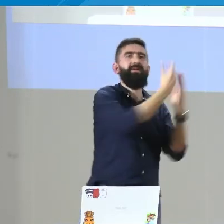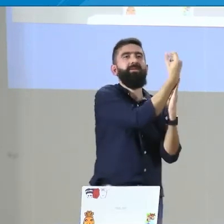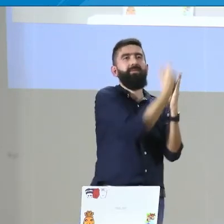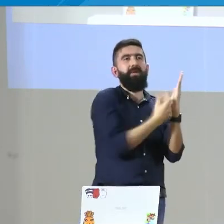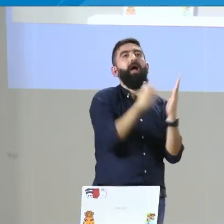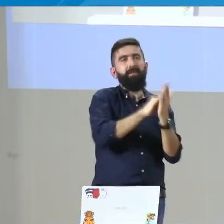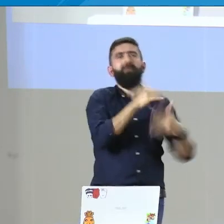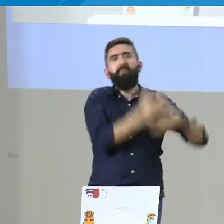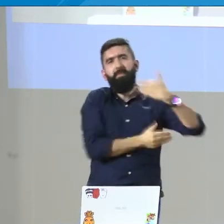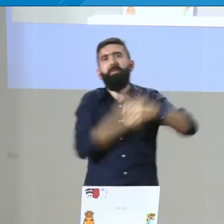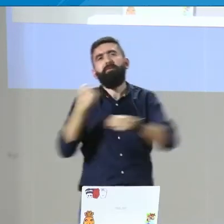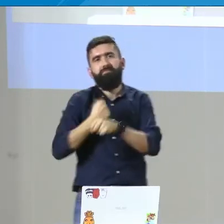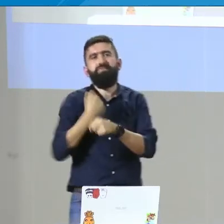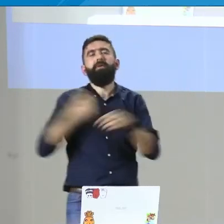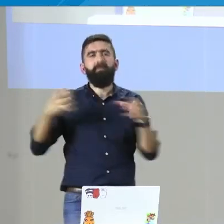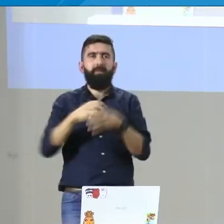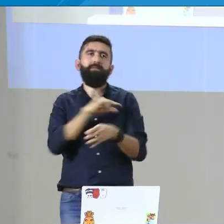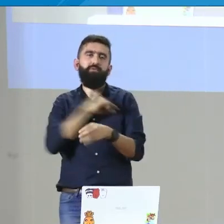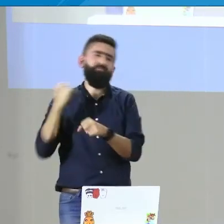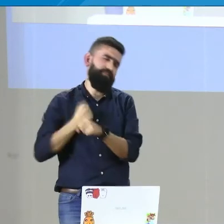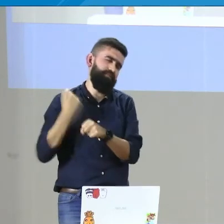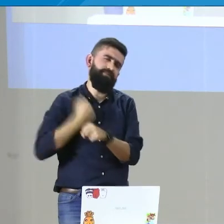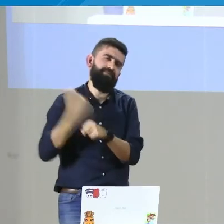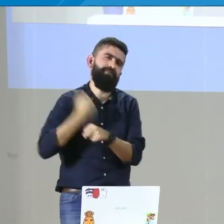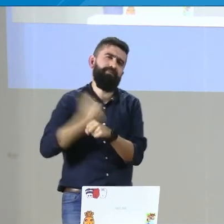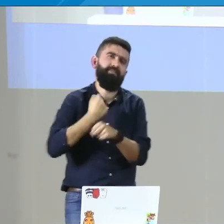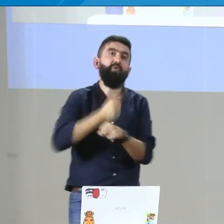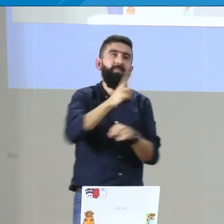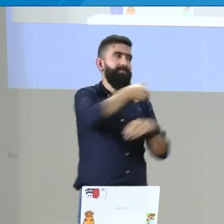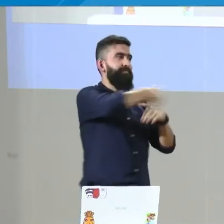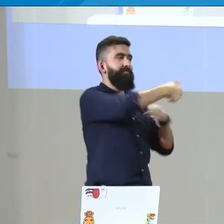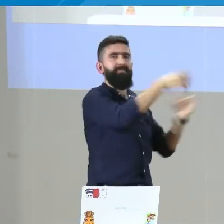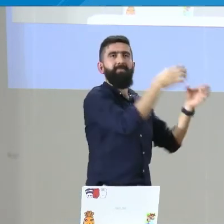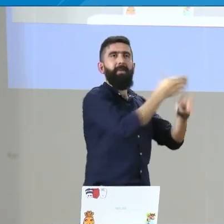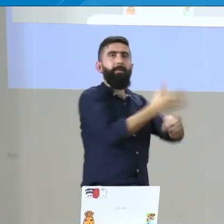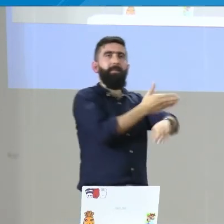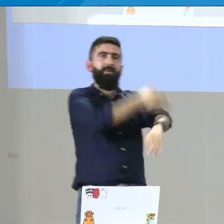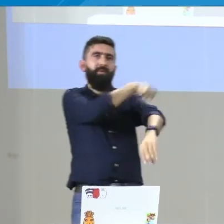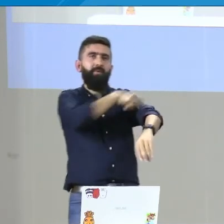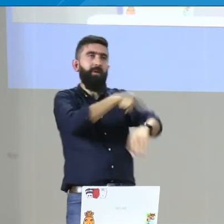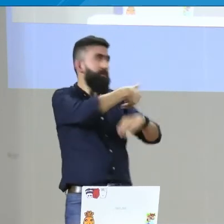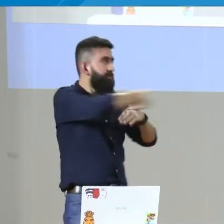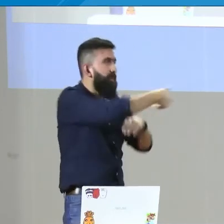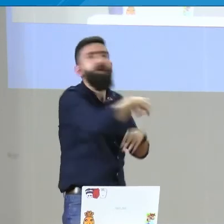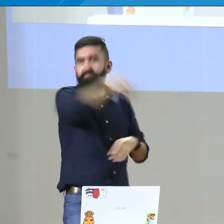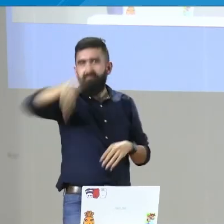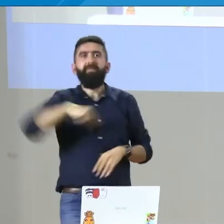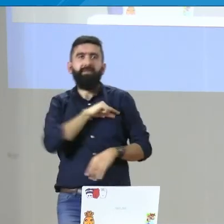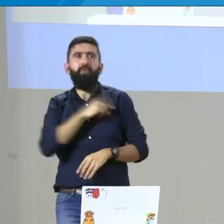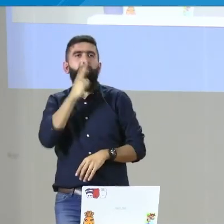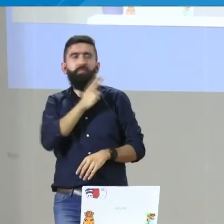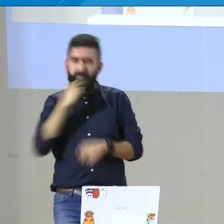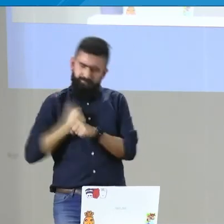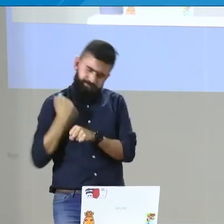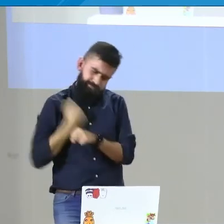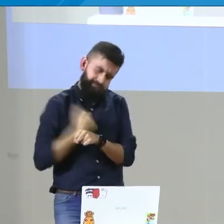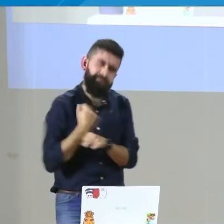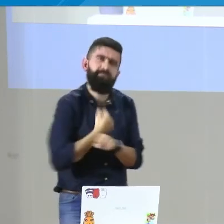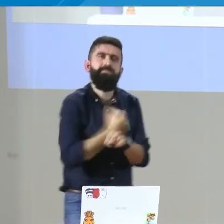de recopilación sociolingüístico y esa es la idea, entonces la idea es montarlo del estudio de caracterización y empezar a hacer todo el cronograma, entonces así